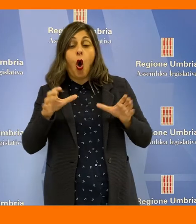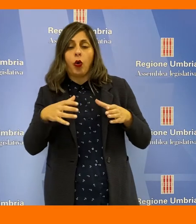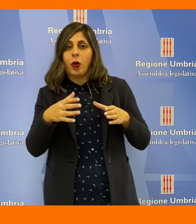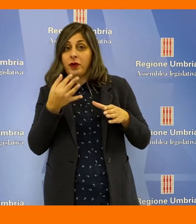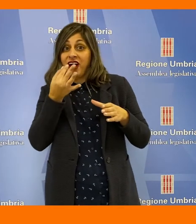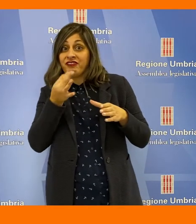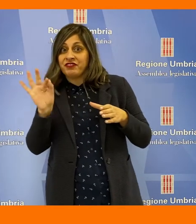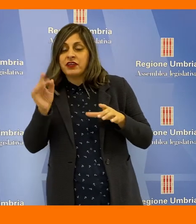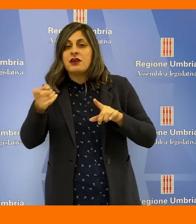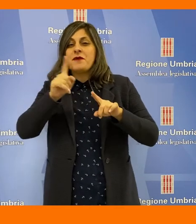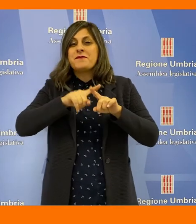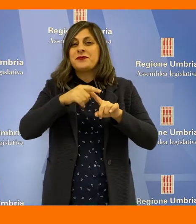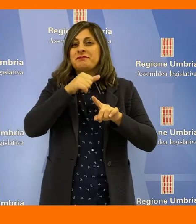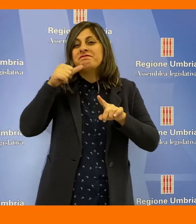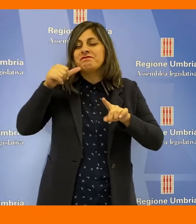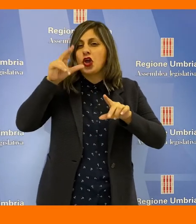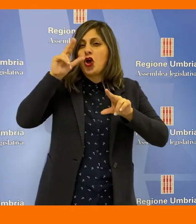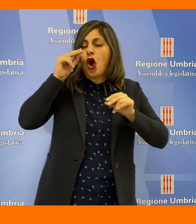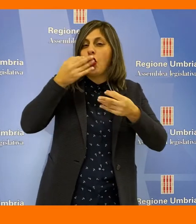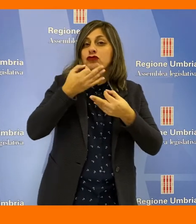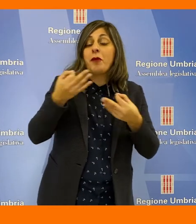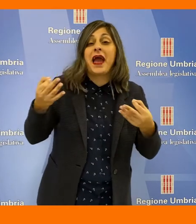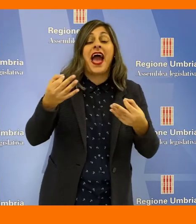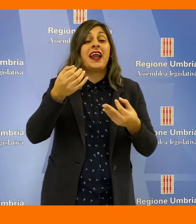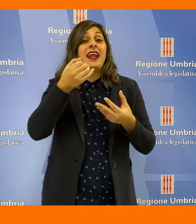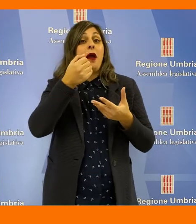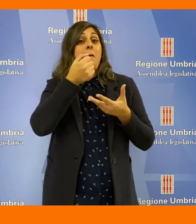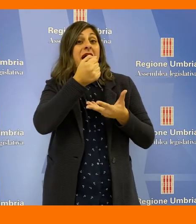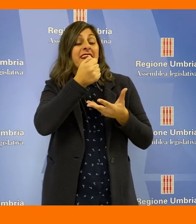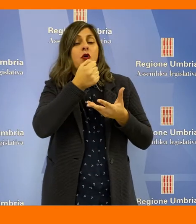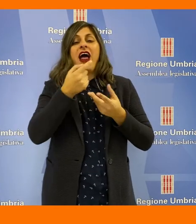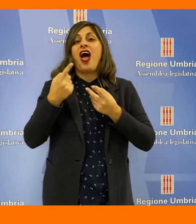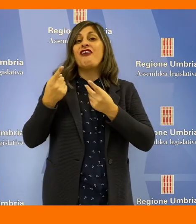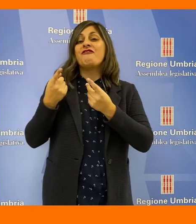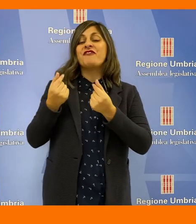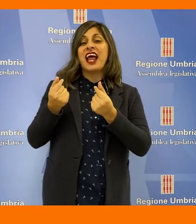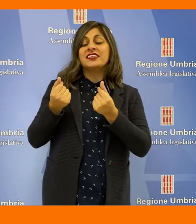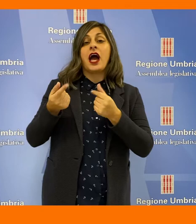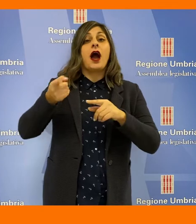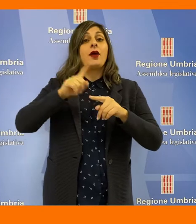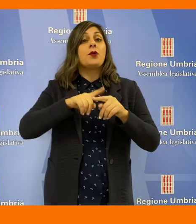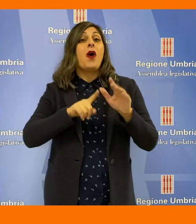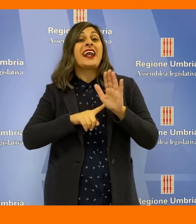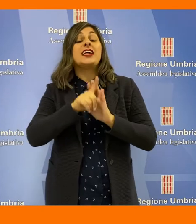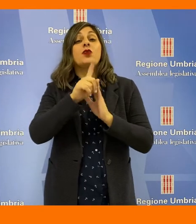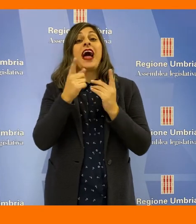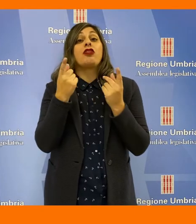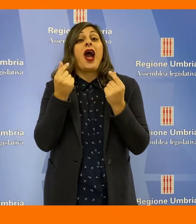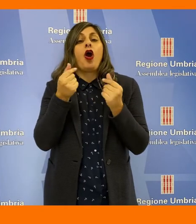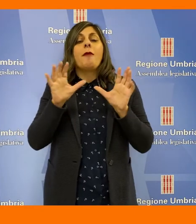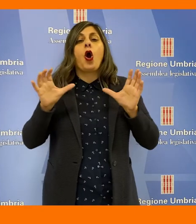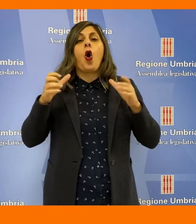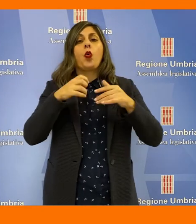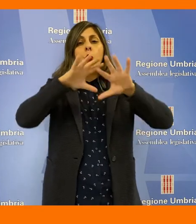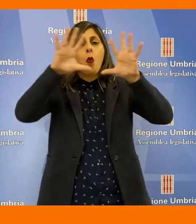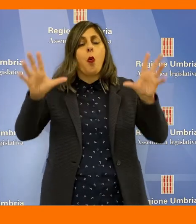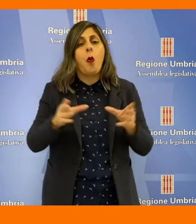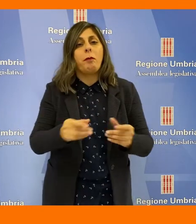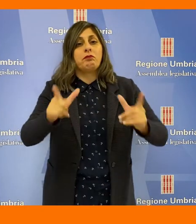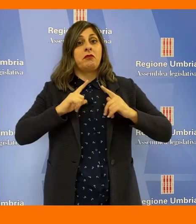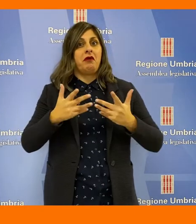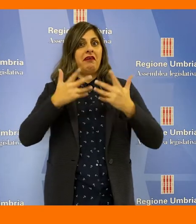proprio gruppo e di conoscere le consistenze patrimoniali e finanziarie e il risultato economico del gruppo.